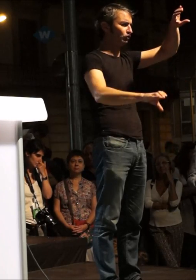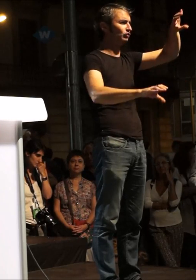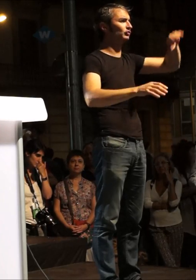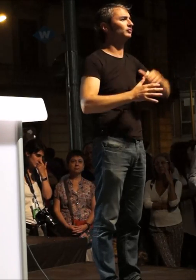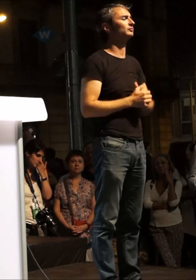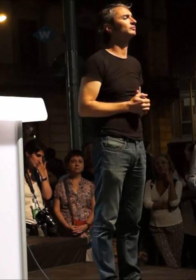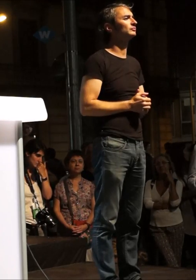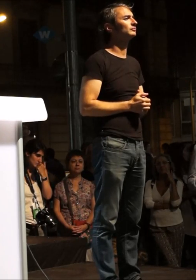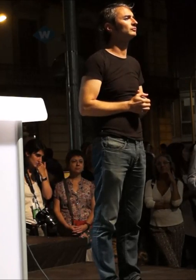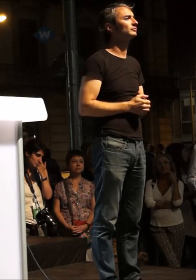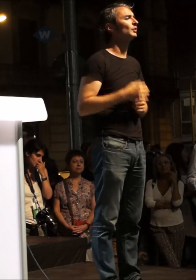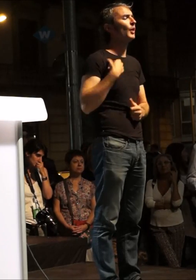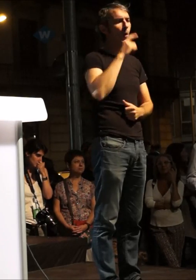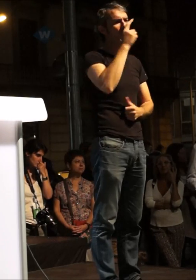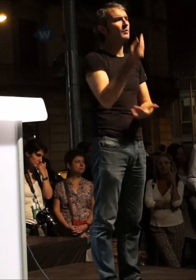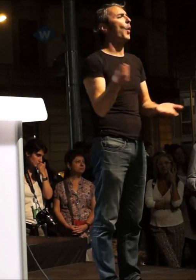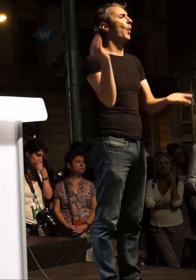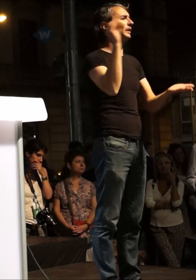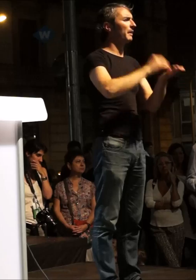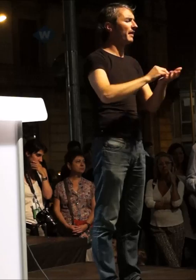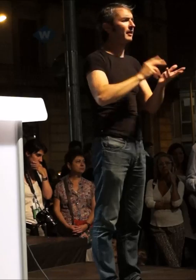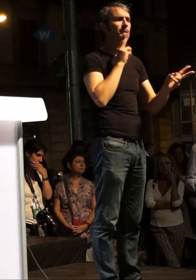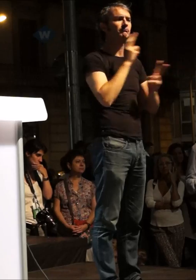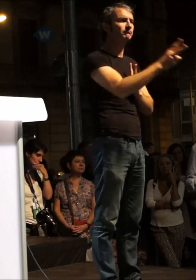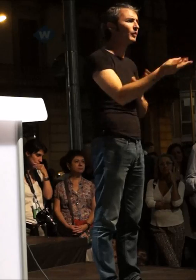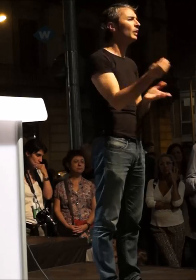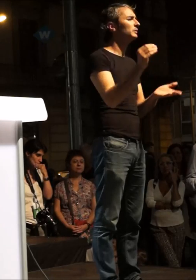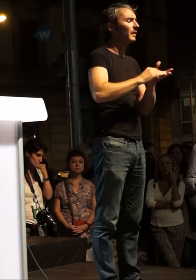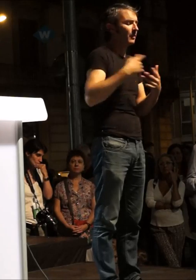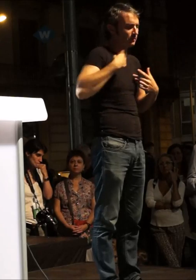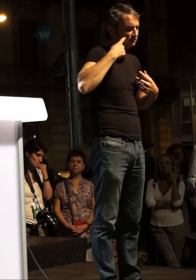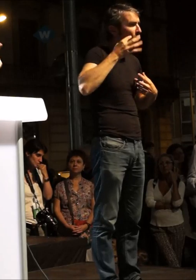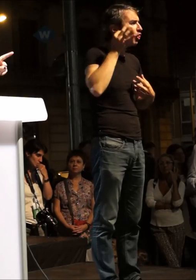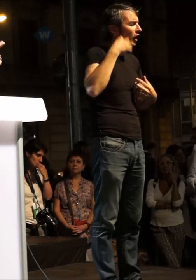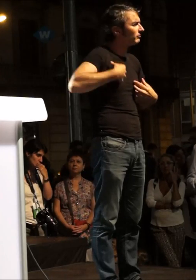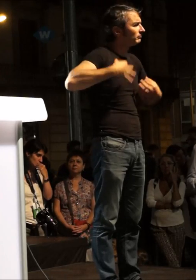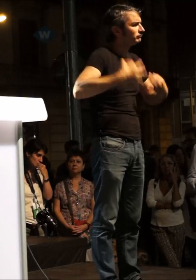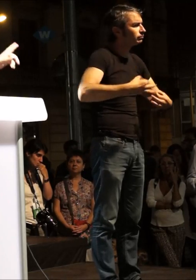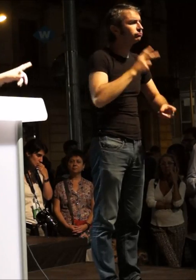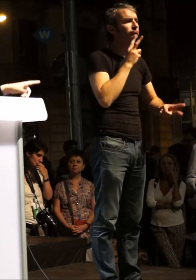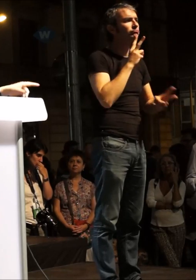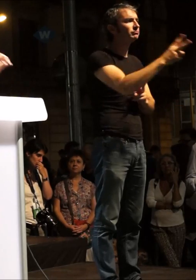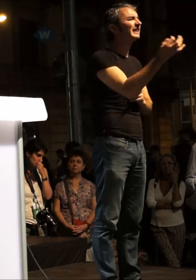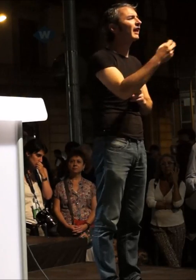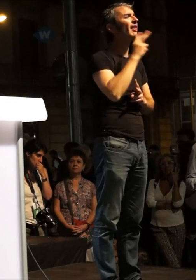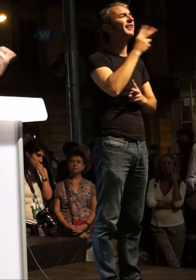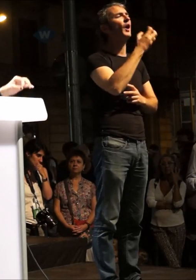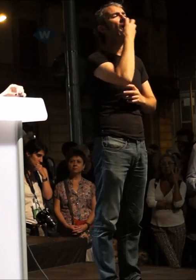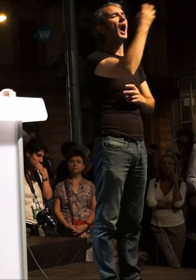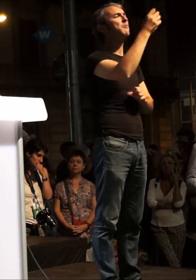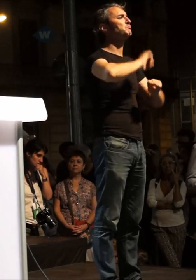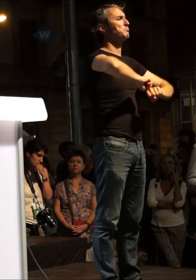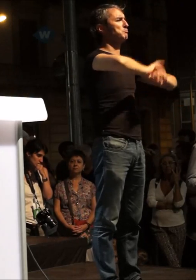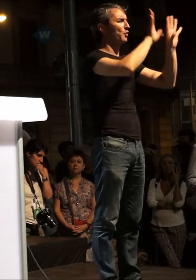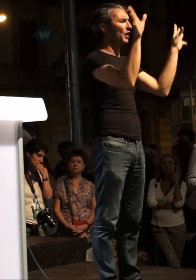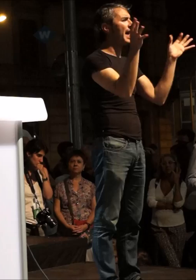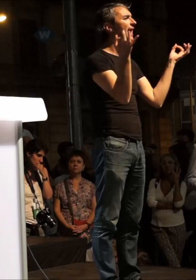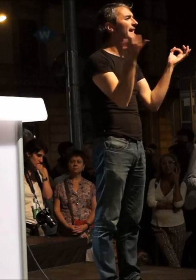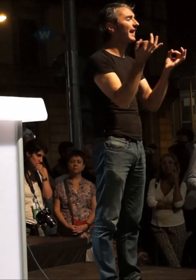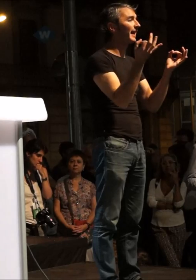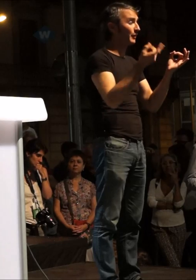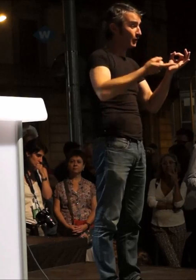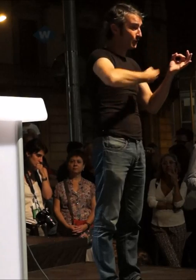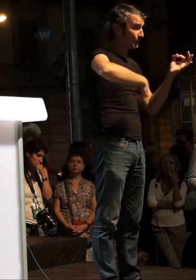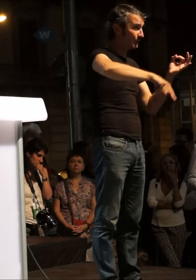Un any més ens veiem obligades a dir ben alt i ben clar que no